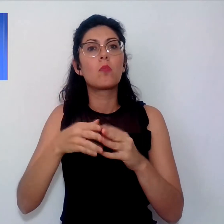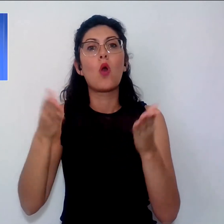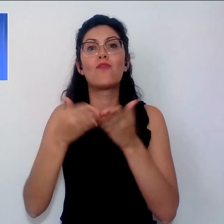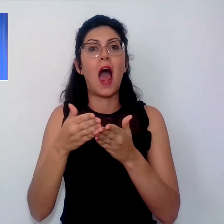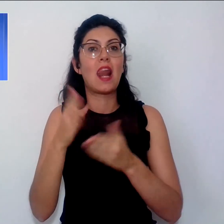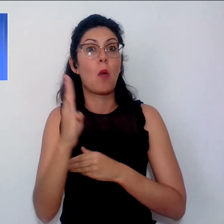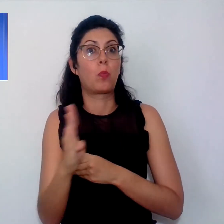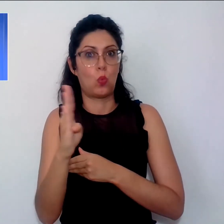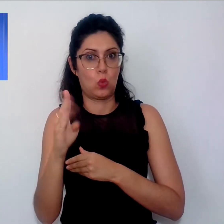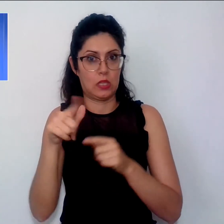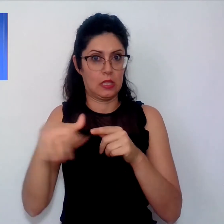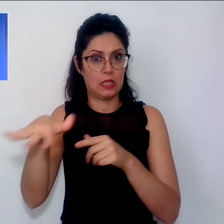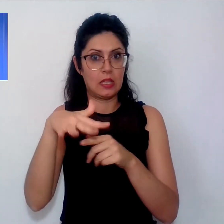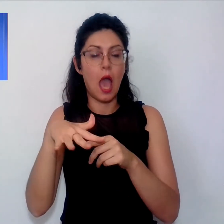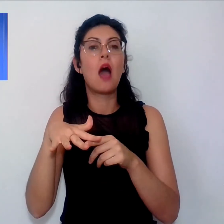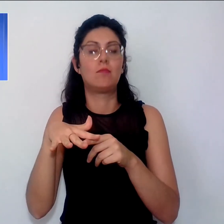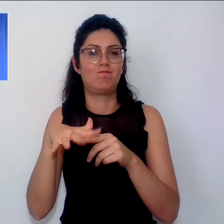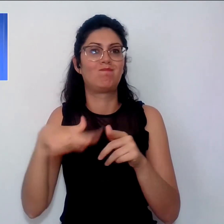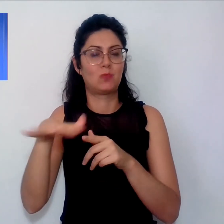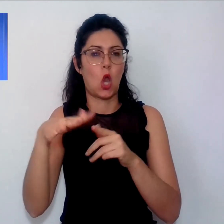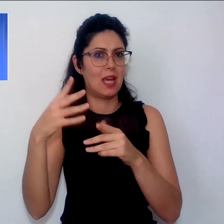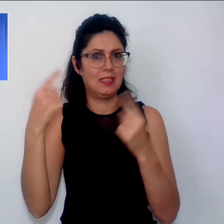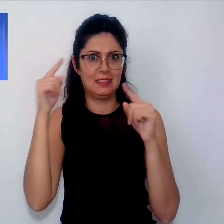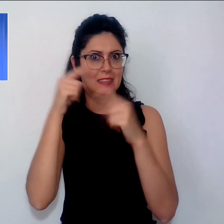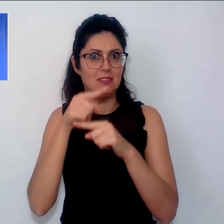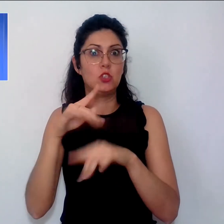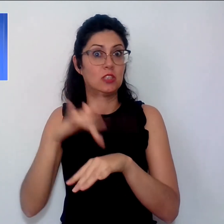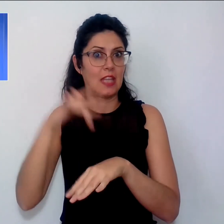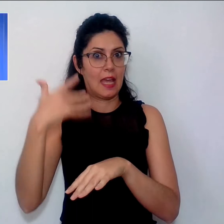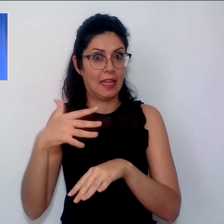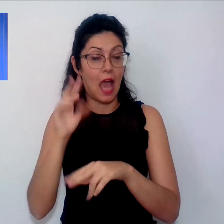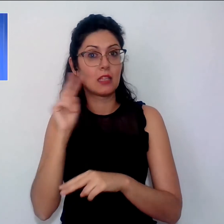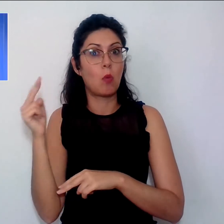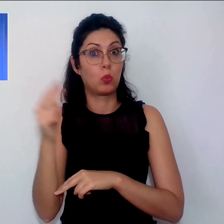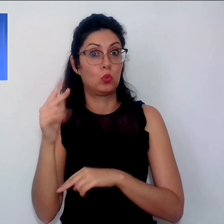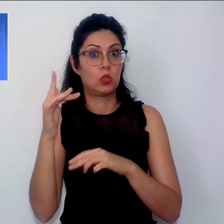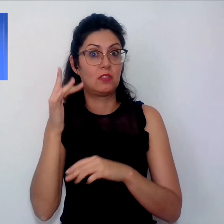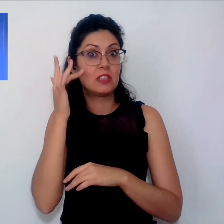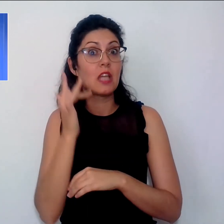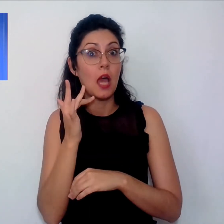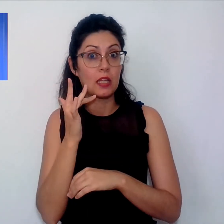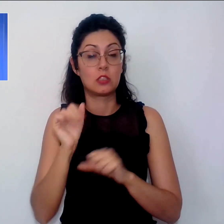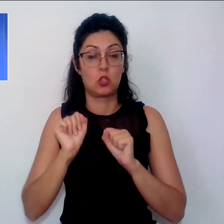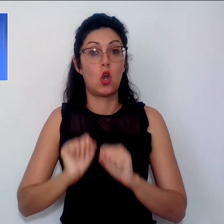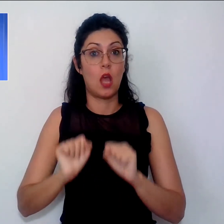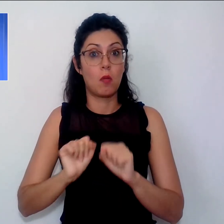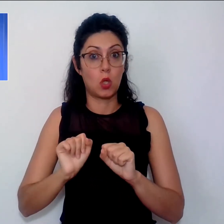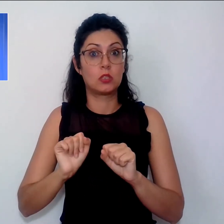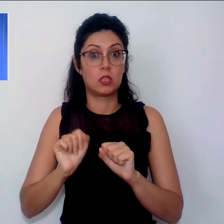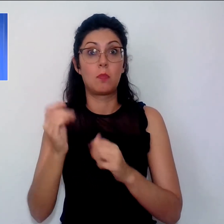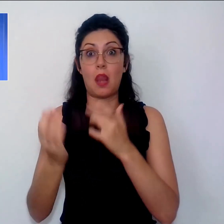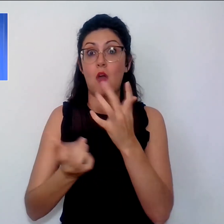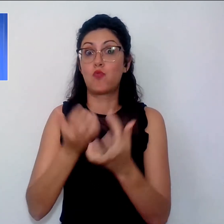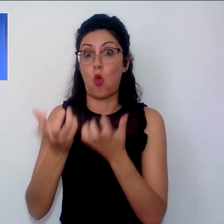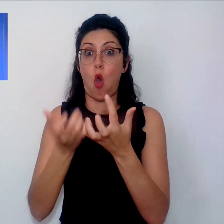Una zona impervia, particolarmente delicata dal punto di vista del rischio di un possibile accrescimento del fuoco.